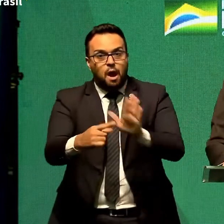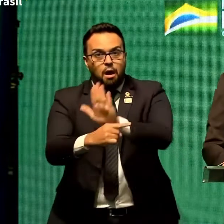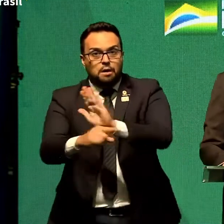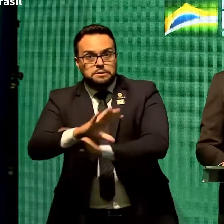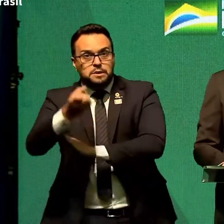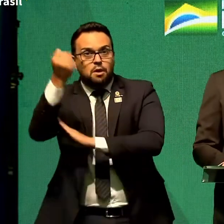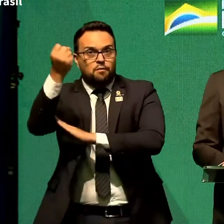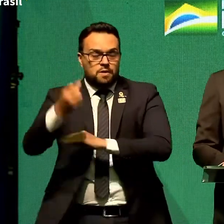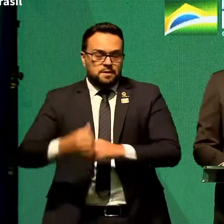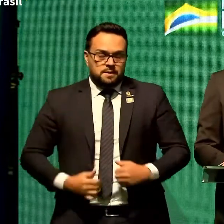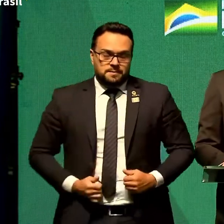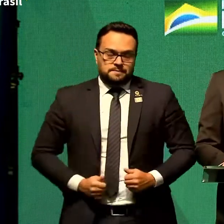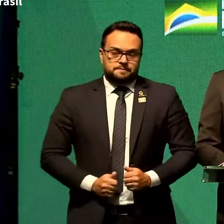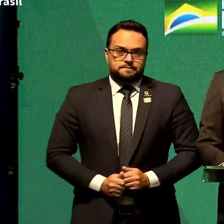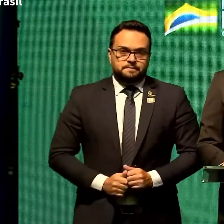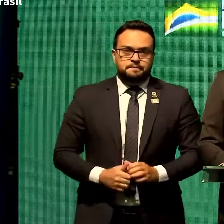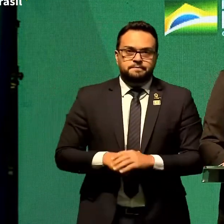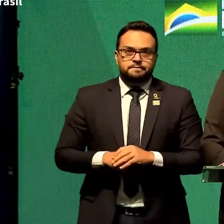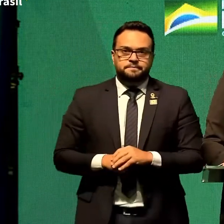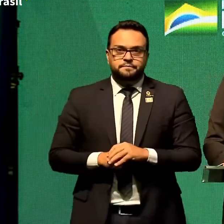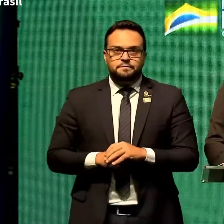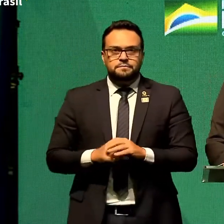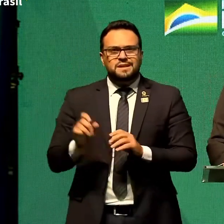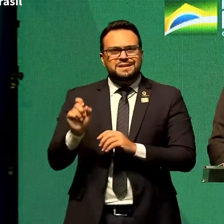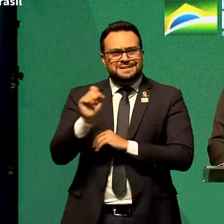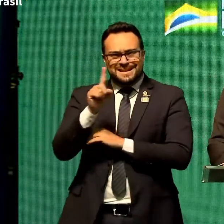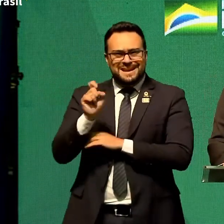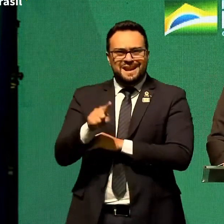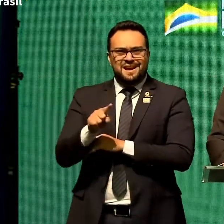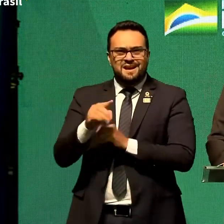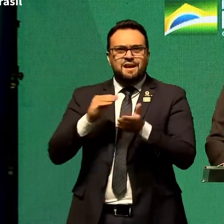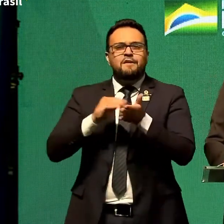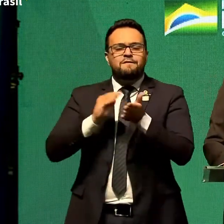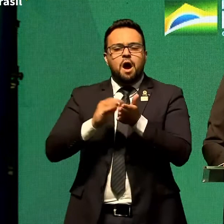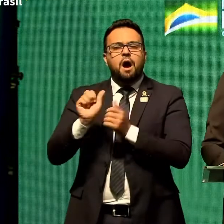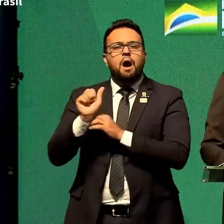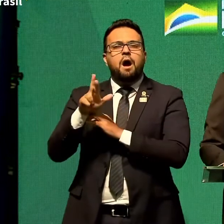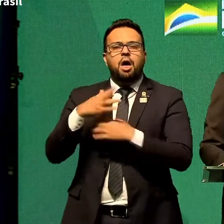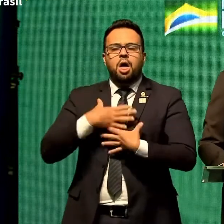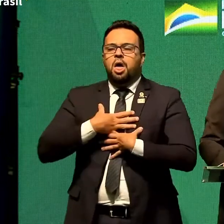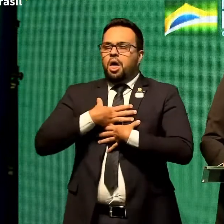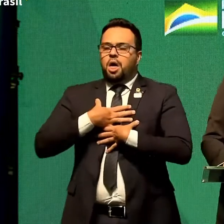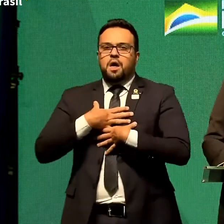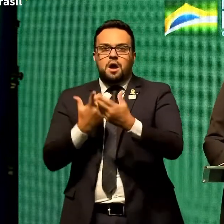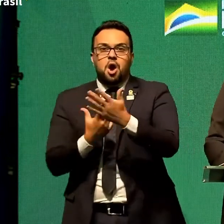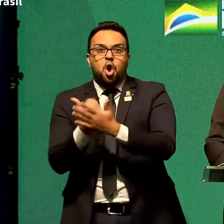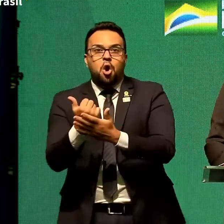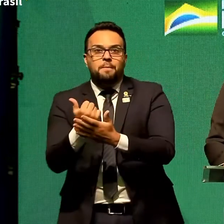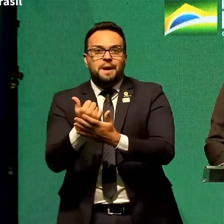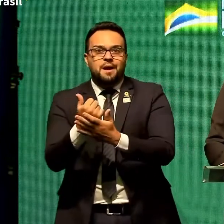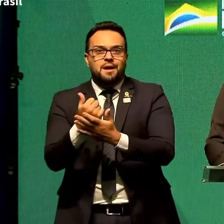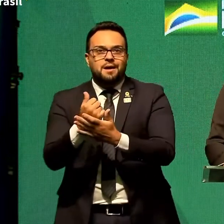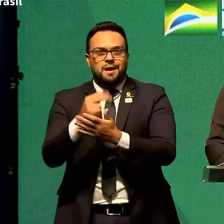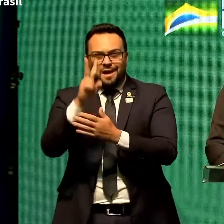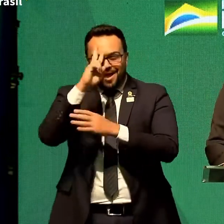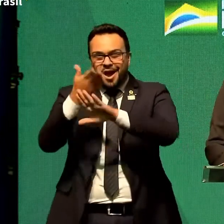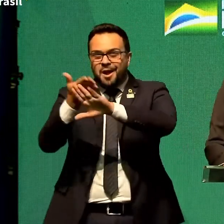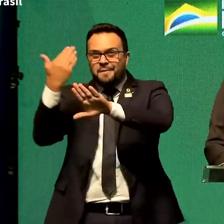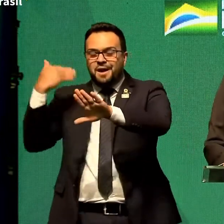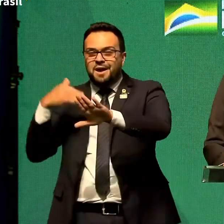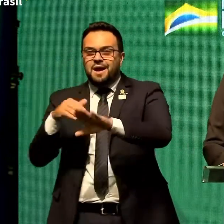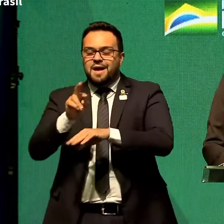Será que o sentir falta de ar era para comprar respiradores a qualquer preço naquela época?